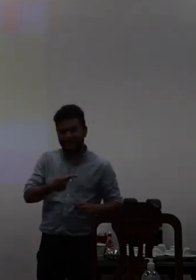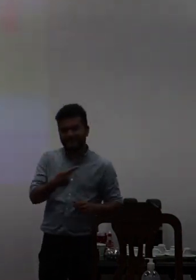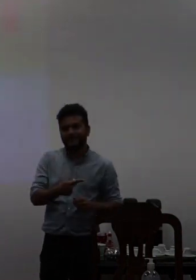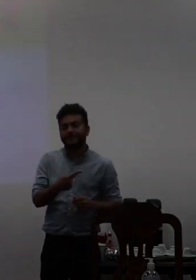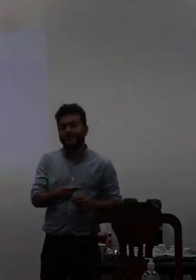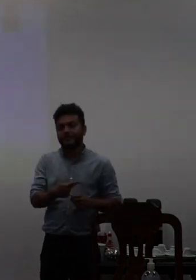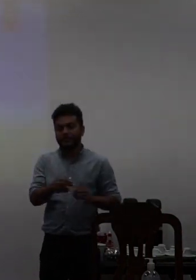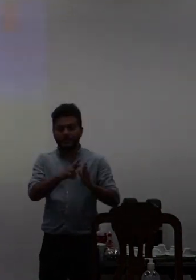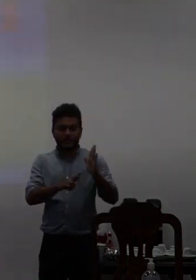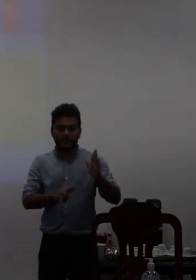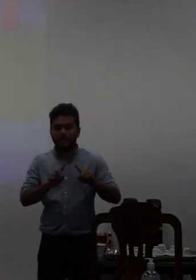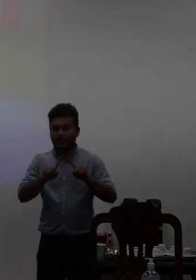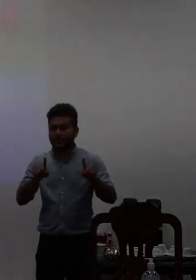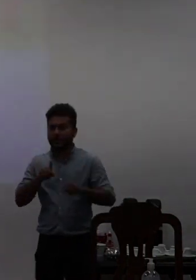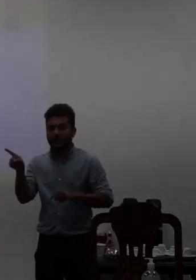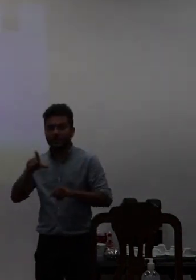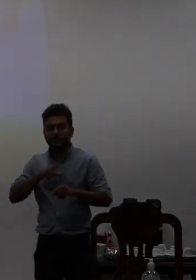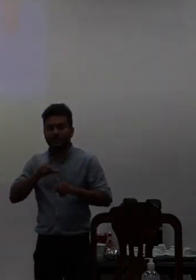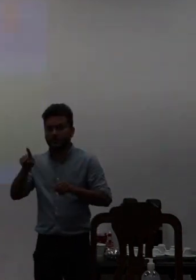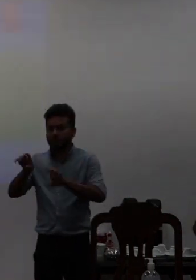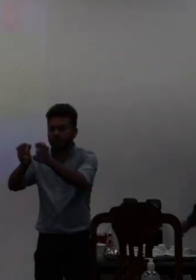uma boa estrutura administrativa